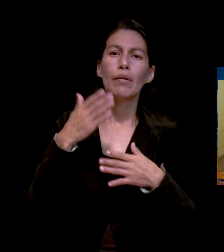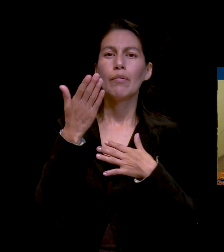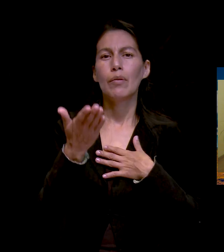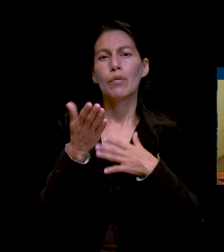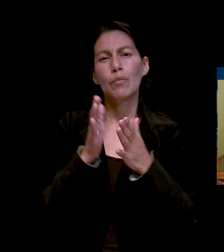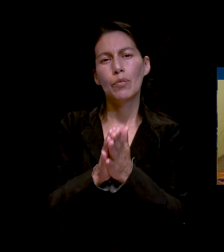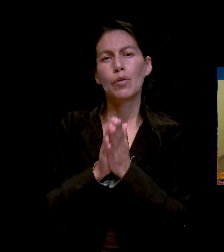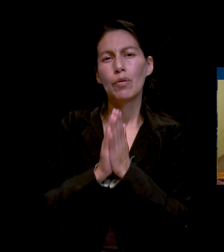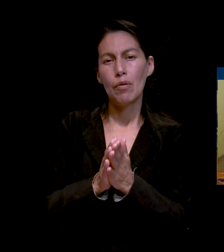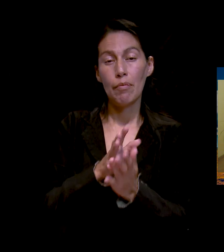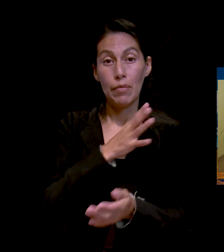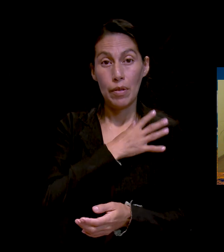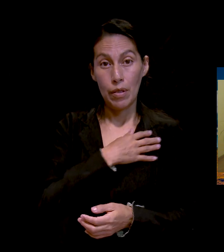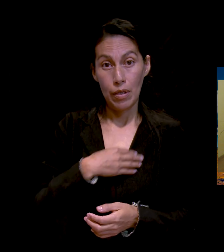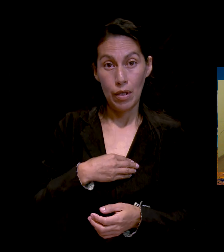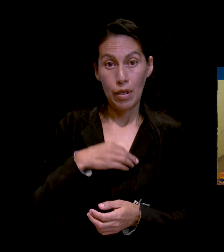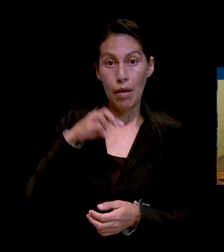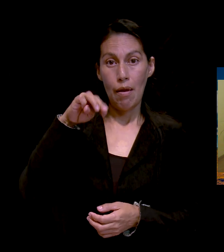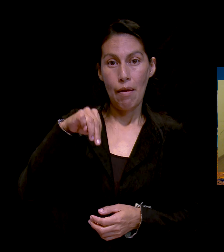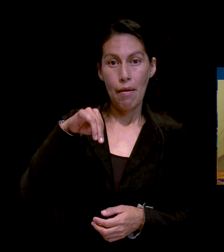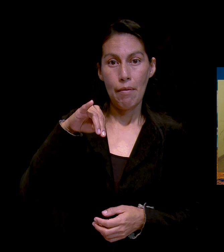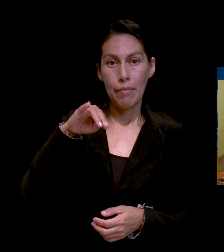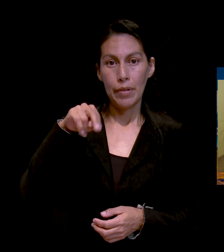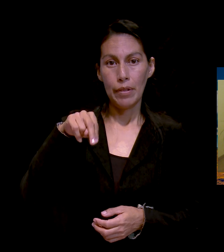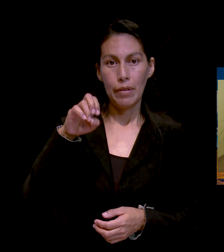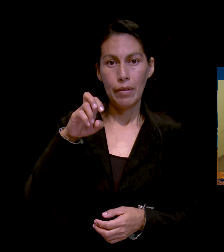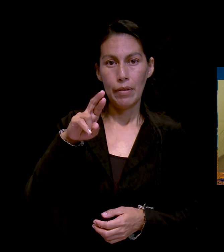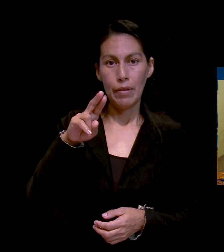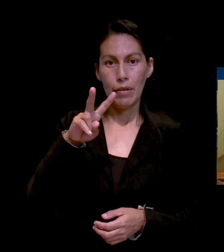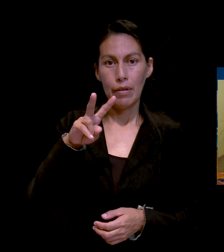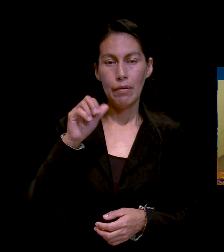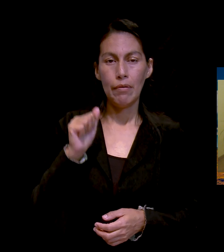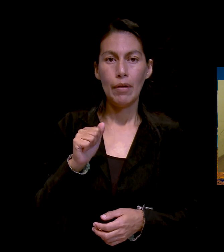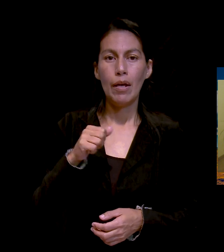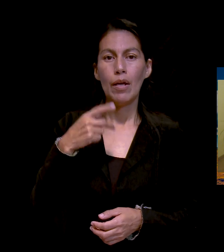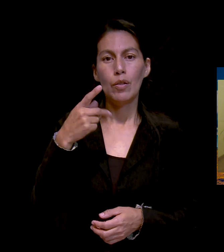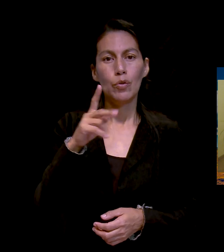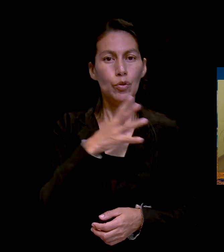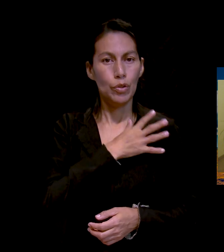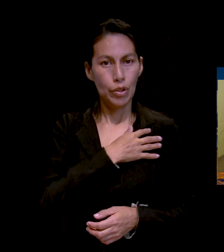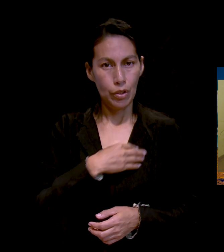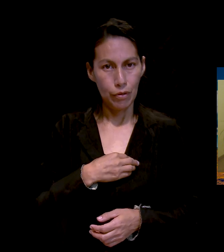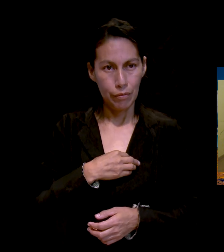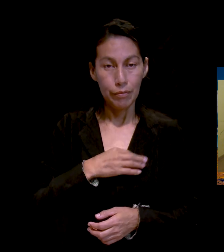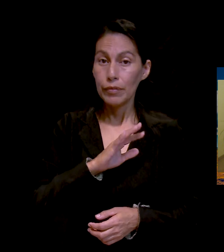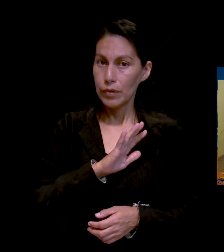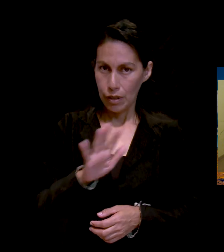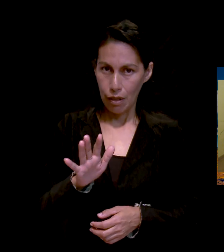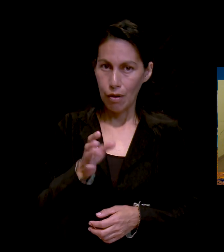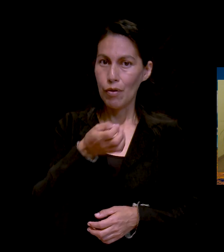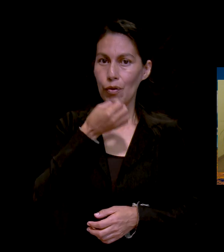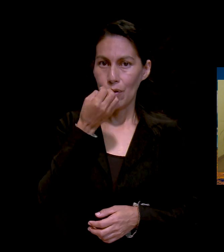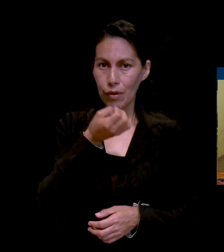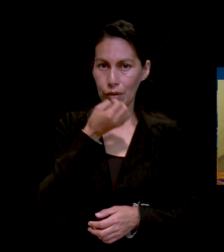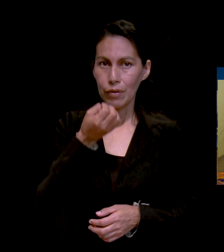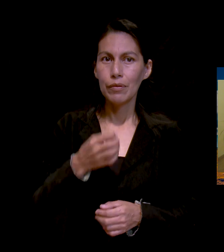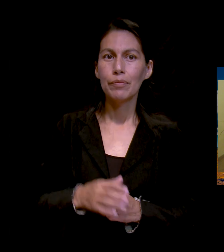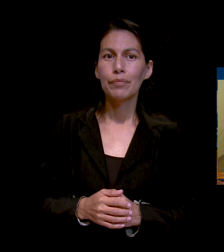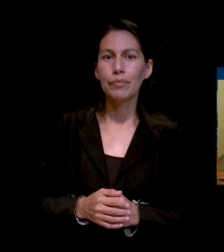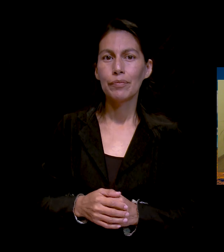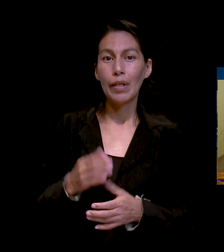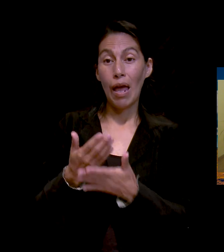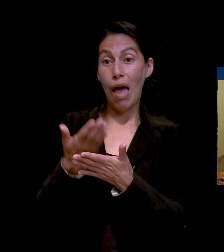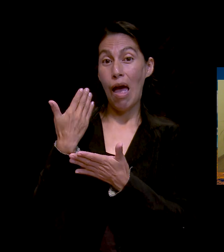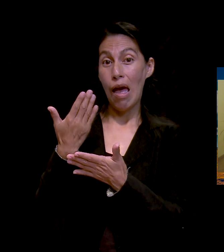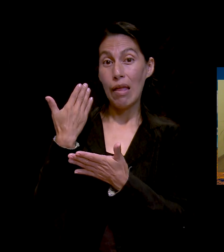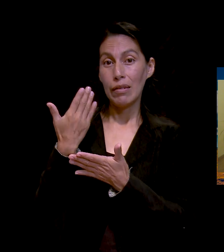Ya lo estamos haciendo, definitivamente. Estamos haciendo porque nos has pedido antes.